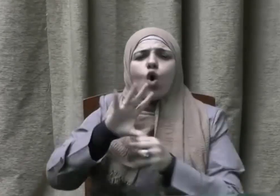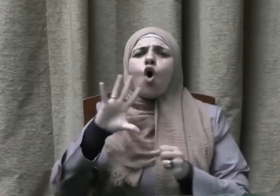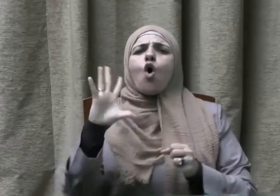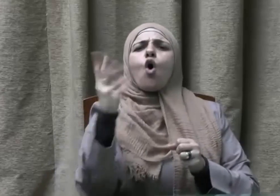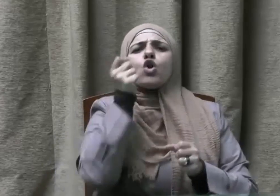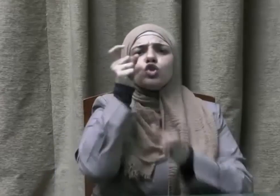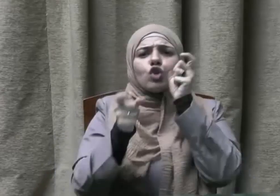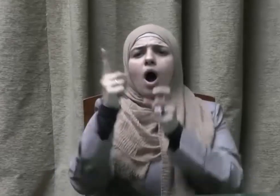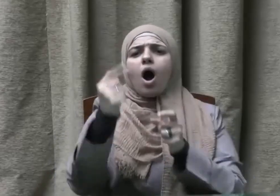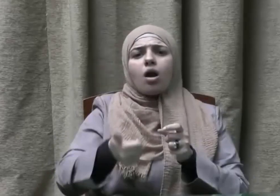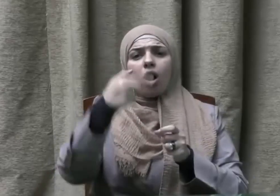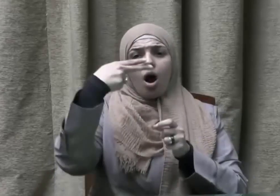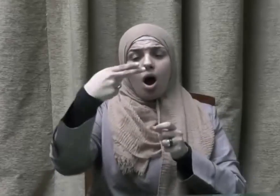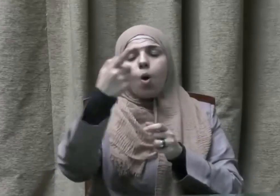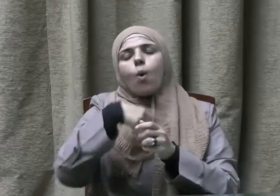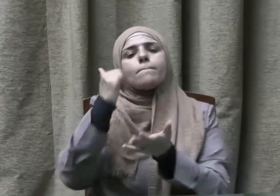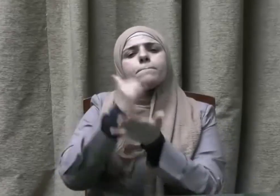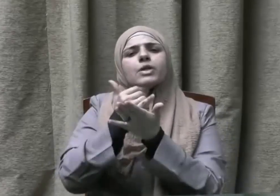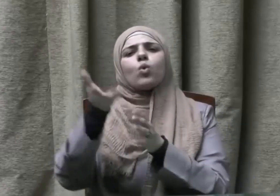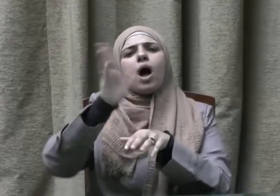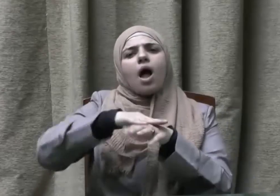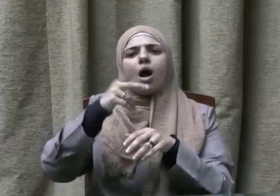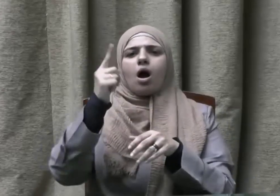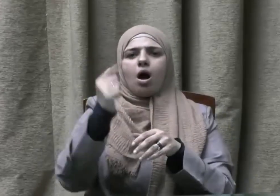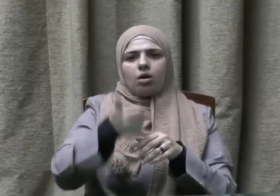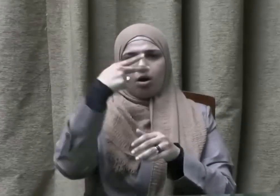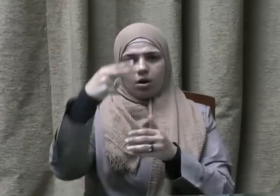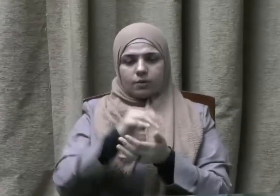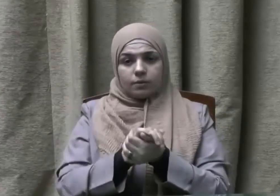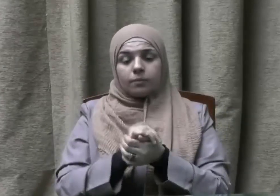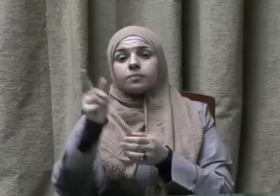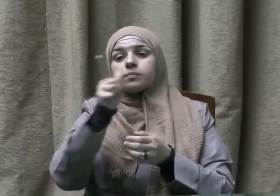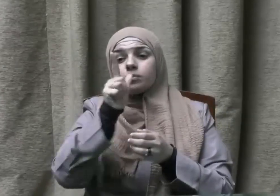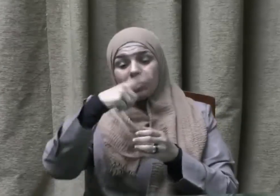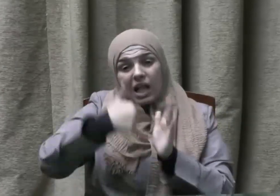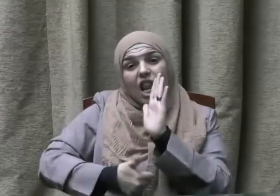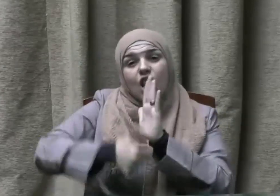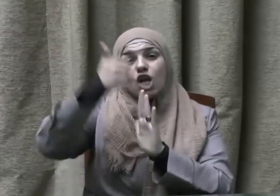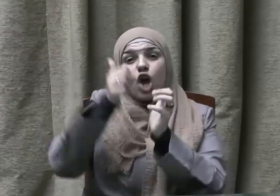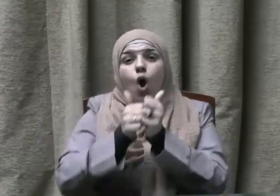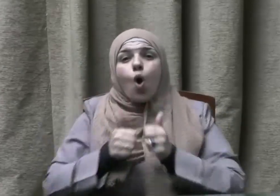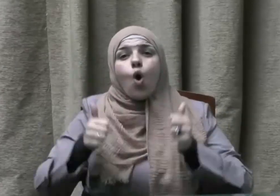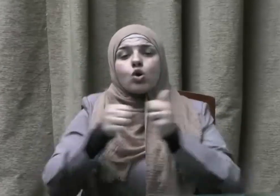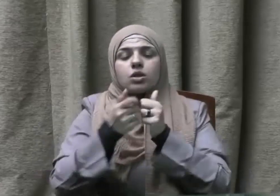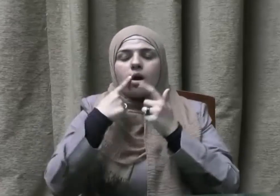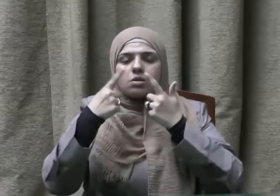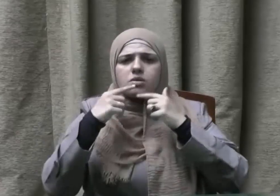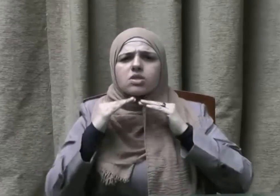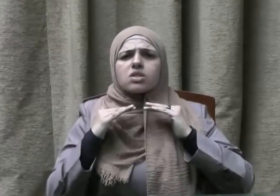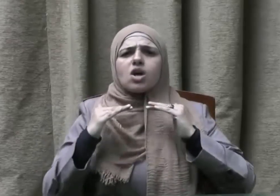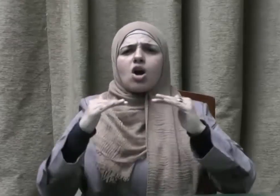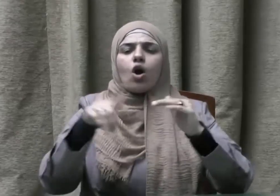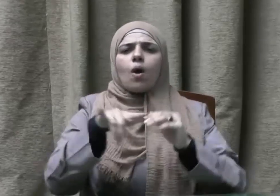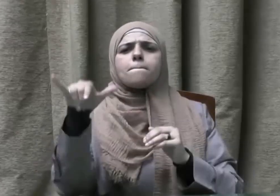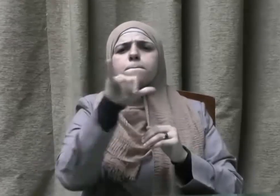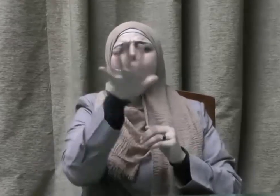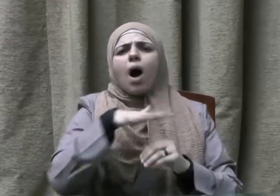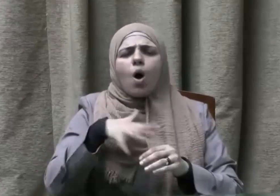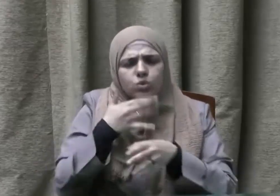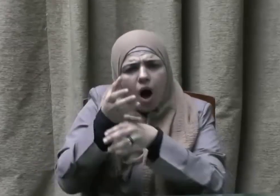عن رعيتها والخادم راع في مال سيده ومسؤول عن رعيته فقلكم راع ومسؤول عن